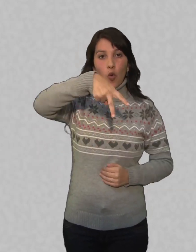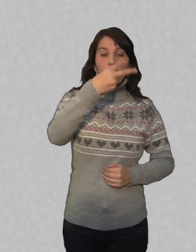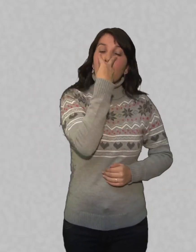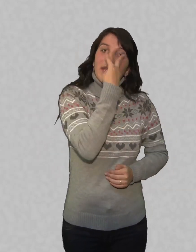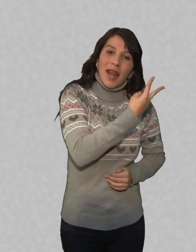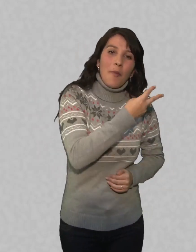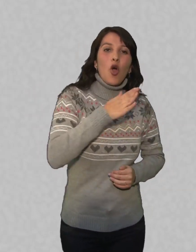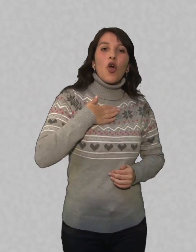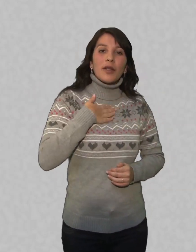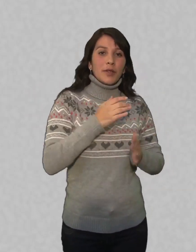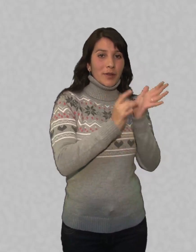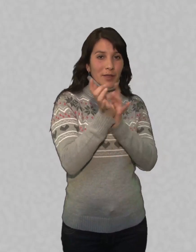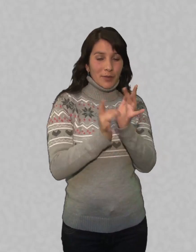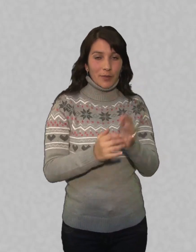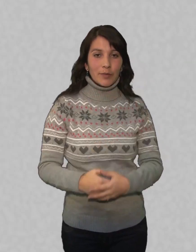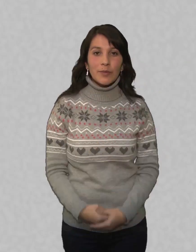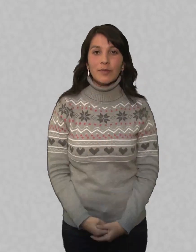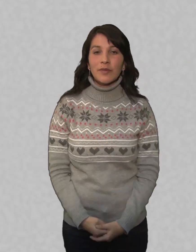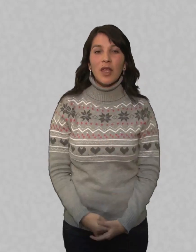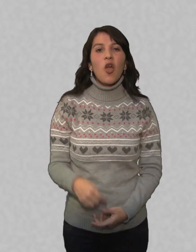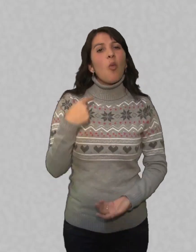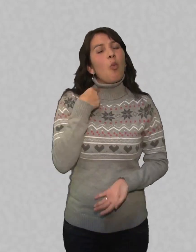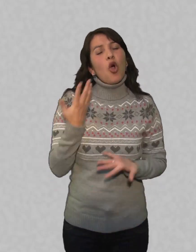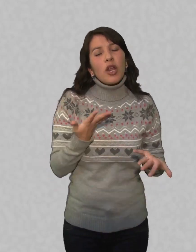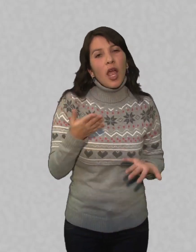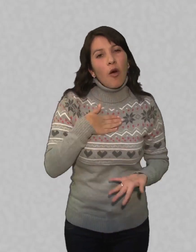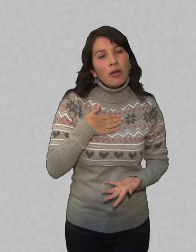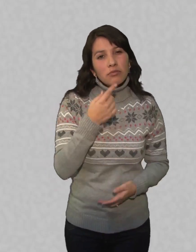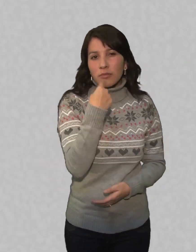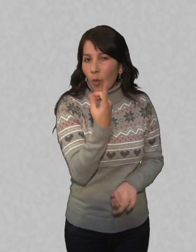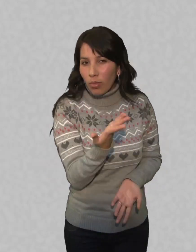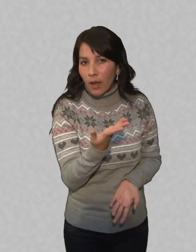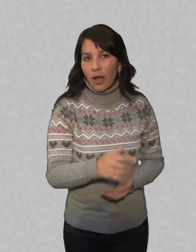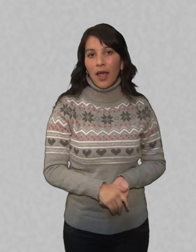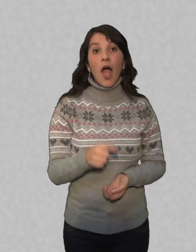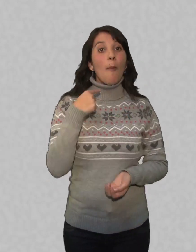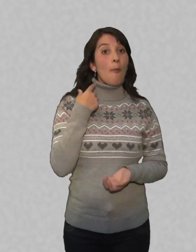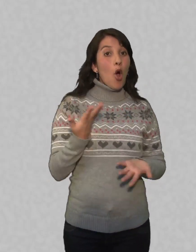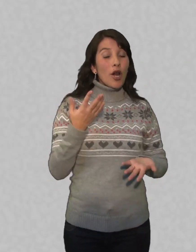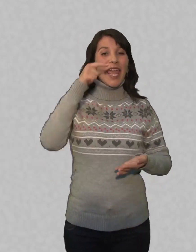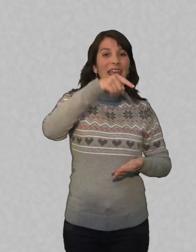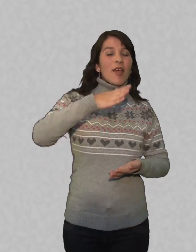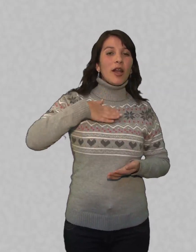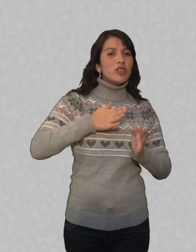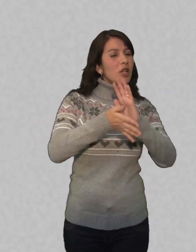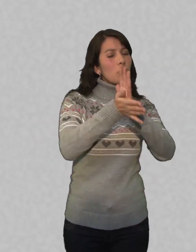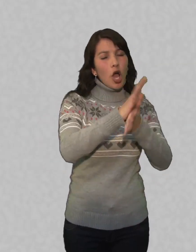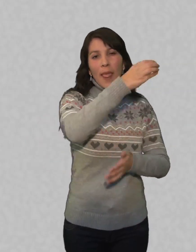de Jesús. ¿Por qué el corazón? Porque el corazón de las personas es el lugar íntimo de nuestros sentimientos.